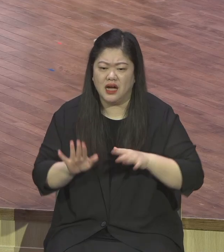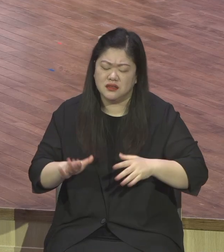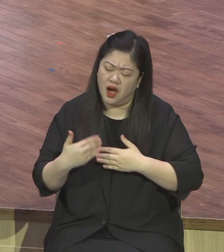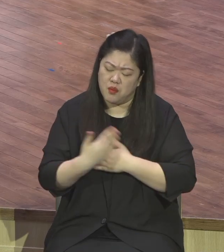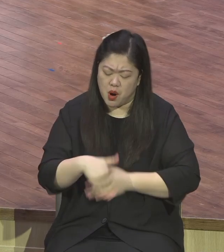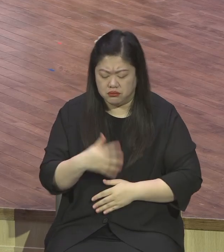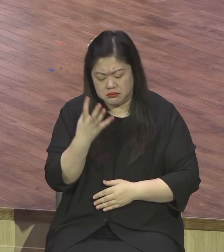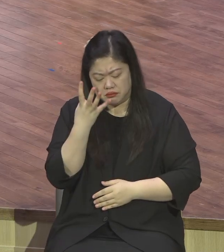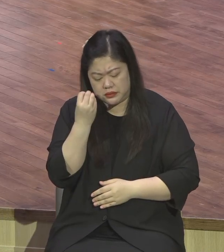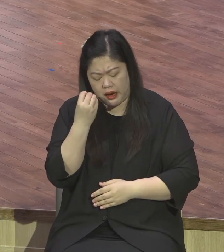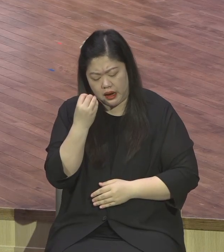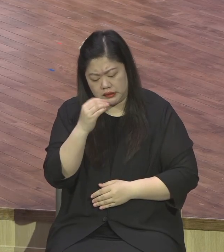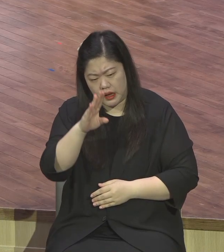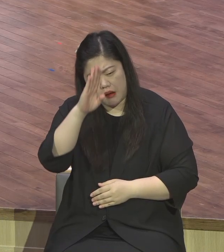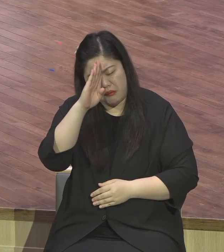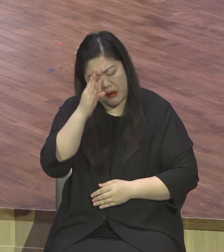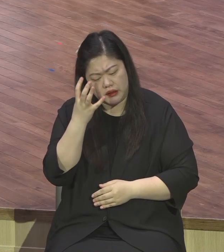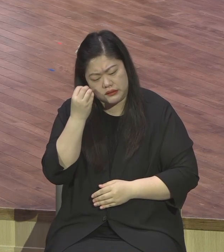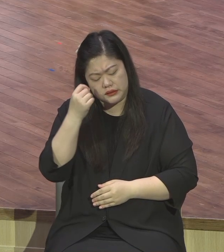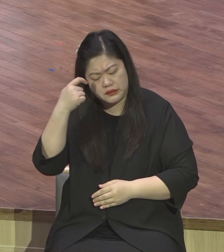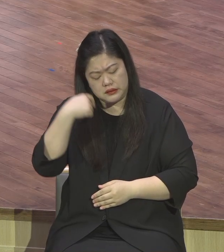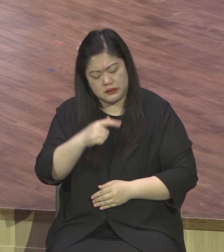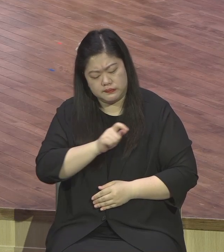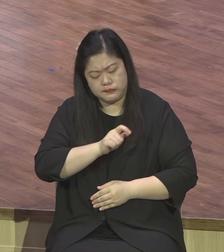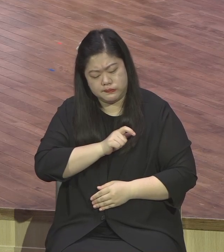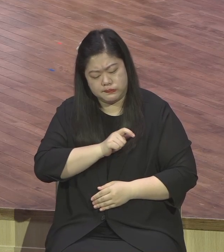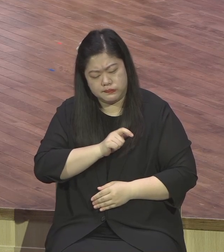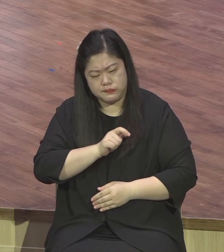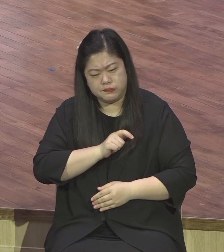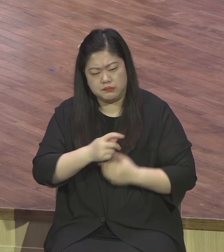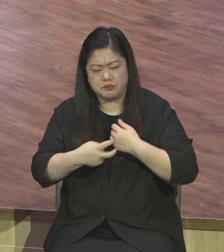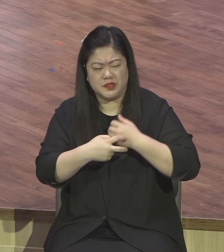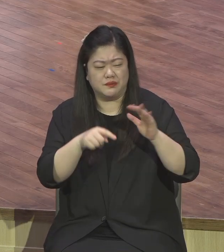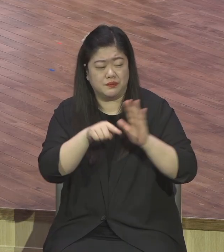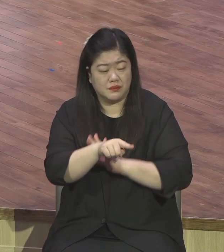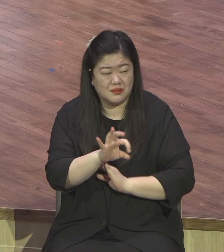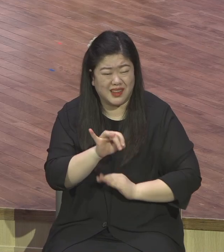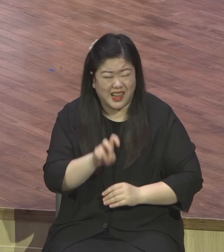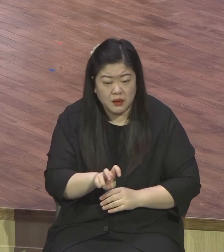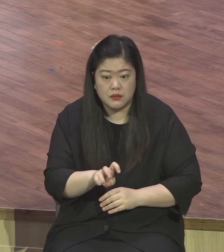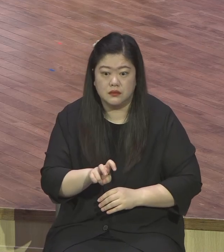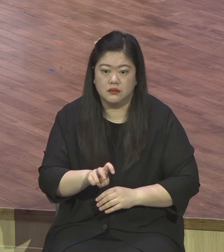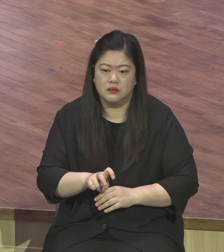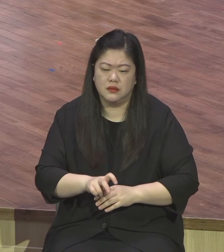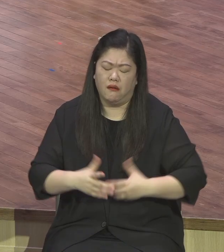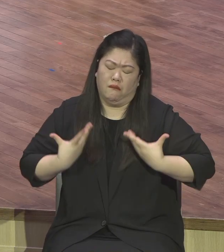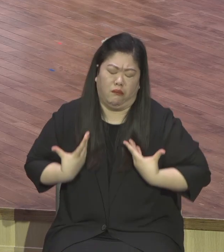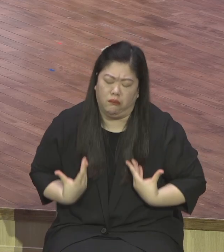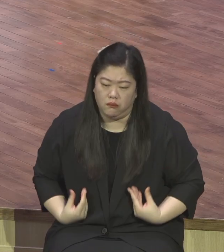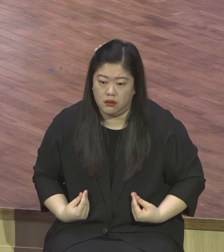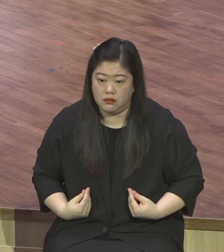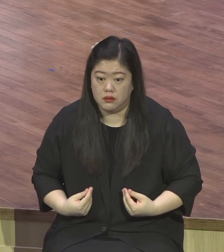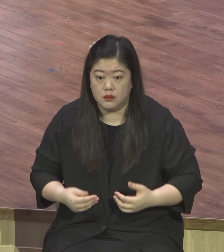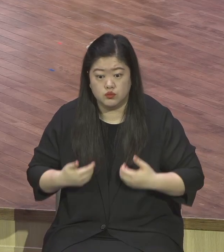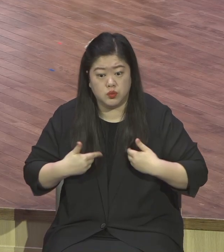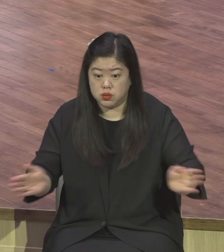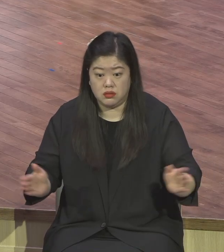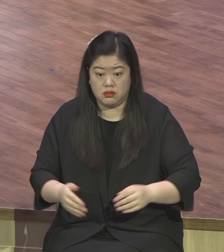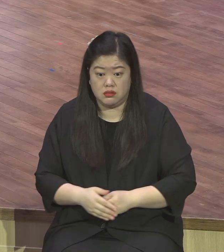가지고 막 앙당 살아남겠다고 발버둥 칠 거 없어요. 영생이 준비되어 있는데 그래서 초대교회의 성도들은